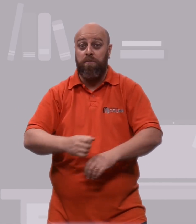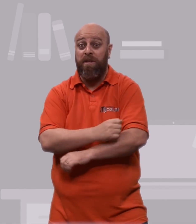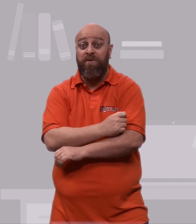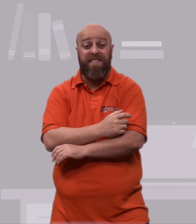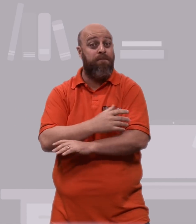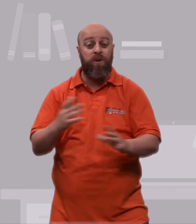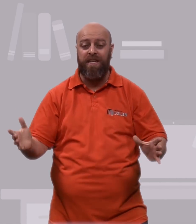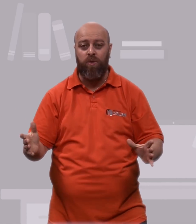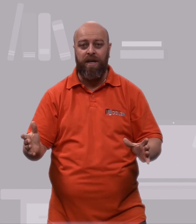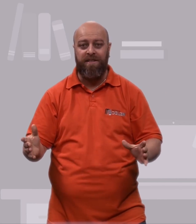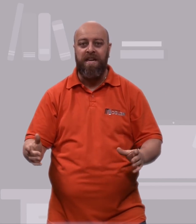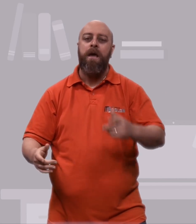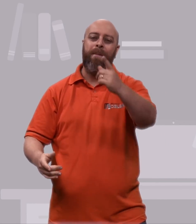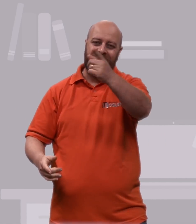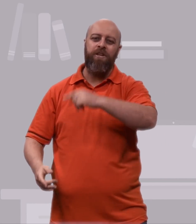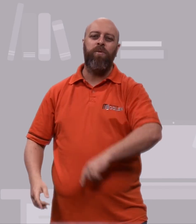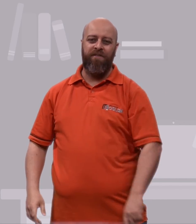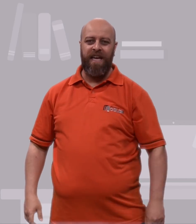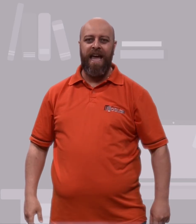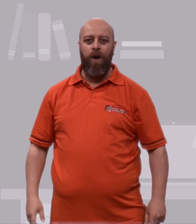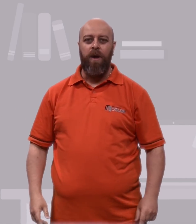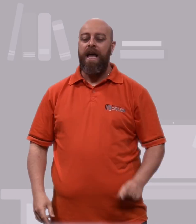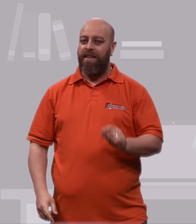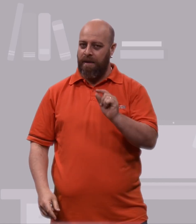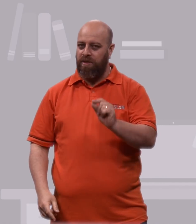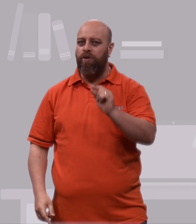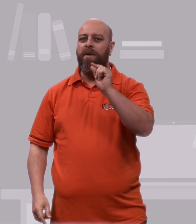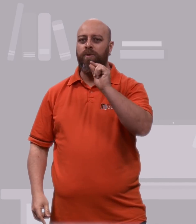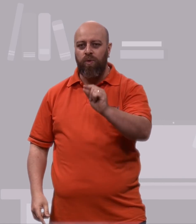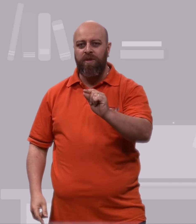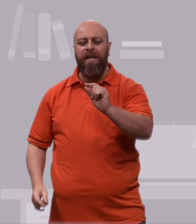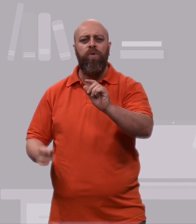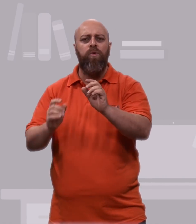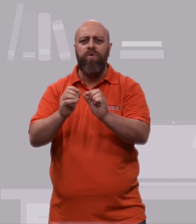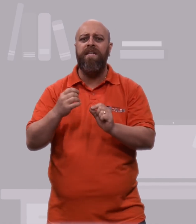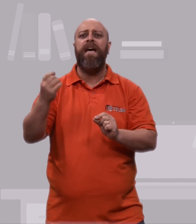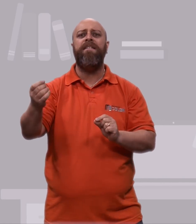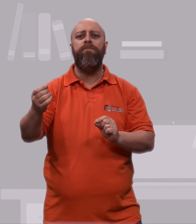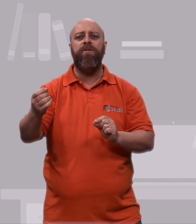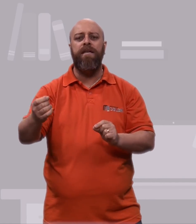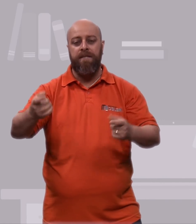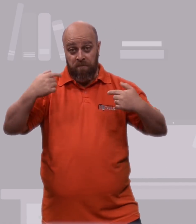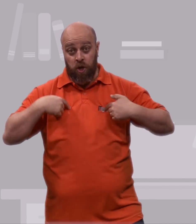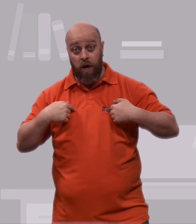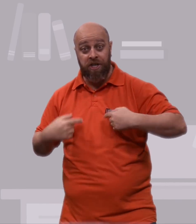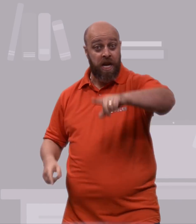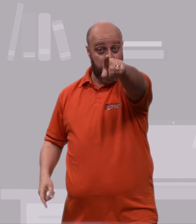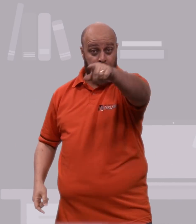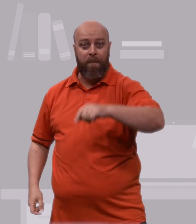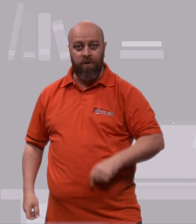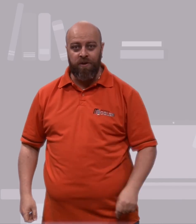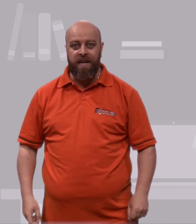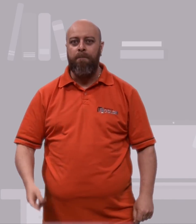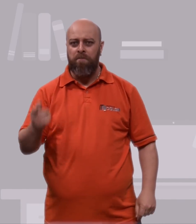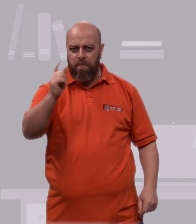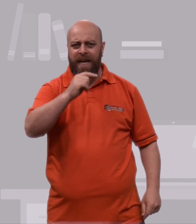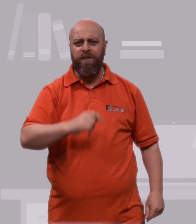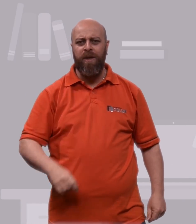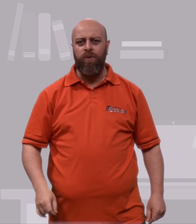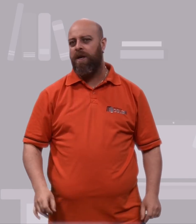nós podemos fazer muitas coisas. Mas assim como na vida real, temos que tomar muito cuidado com alguns detalhes importantes. E hoje, meu papo é com você, pai e educador,